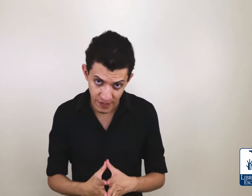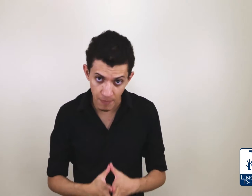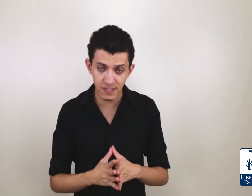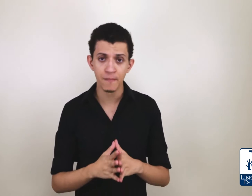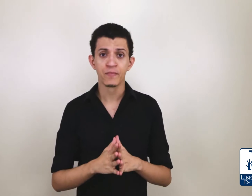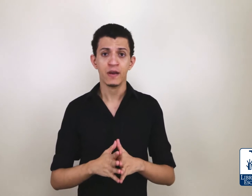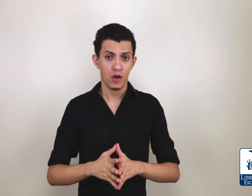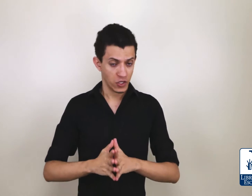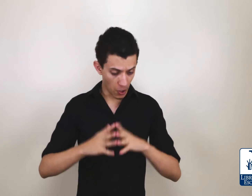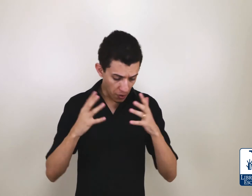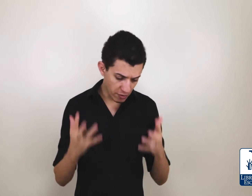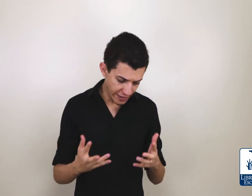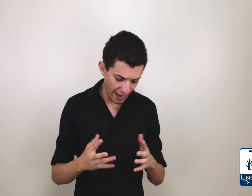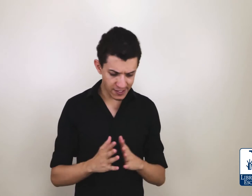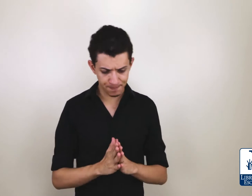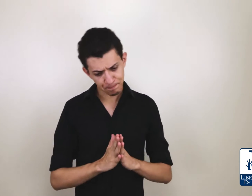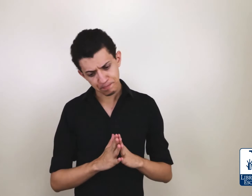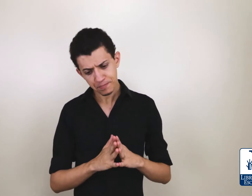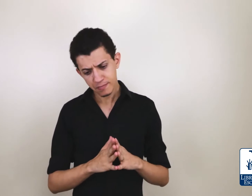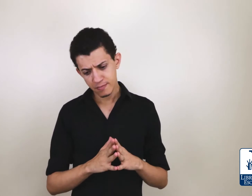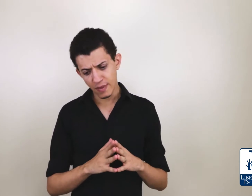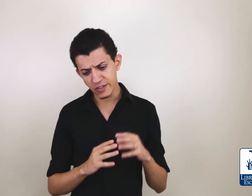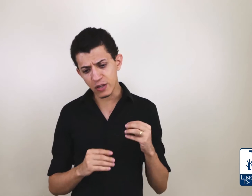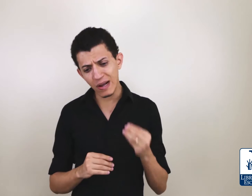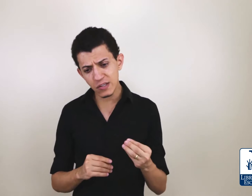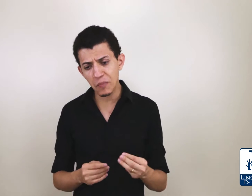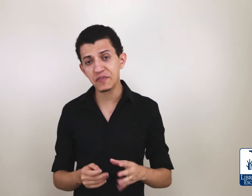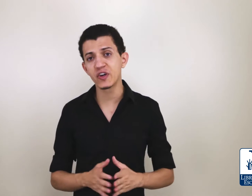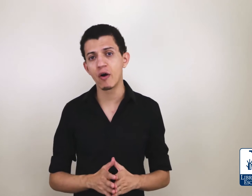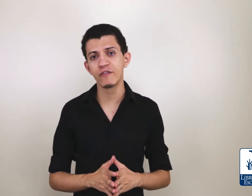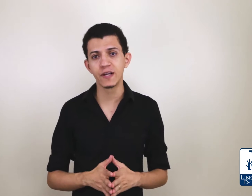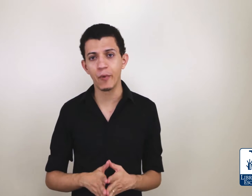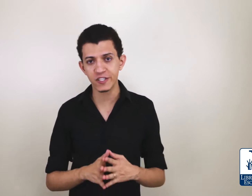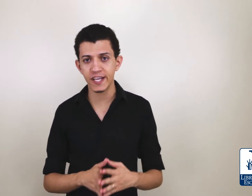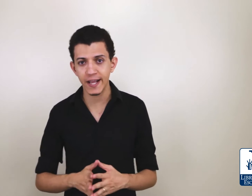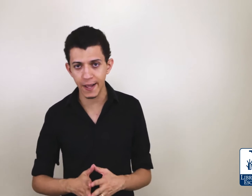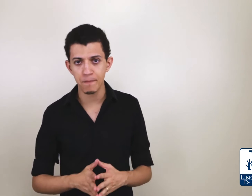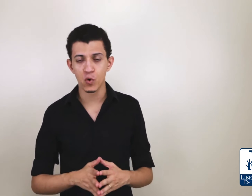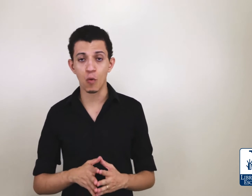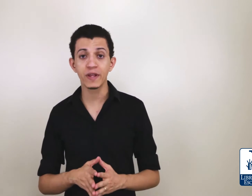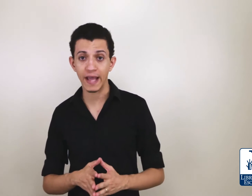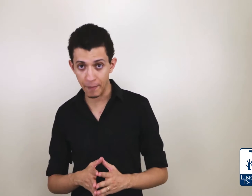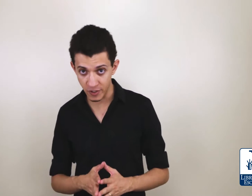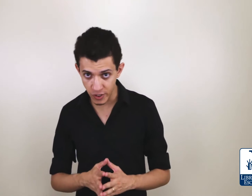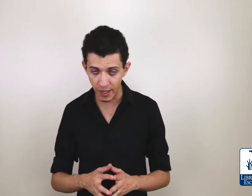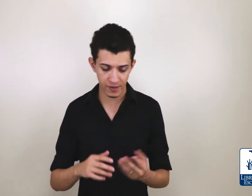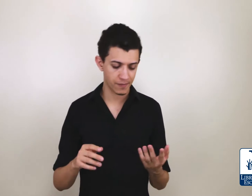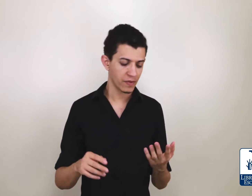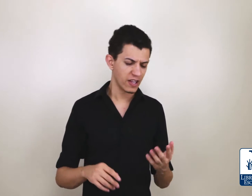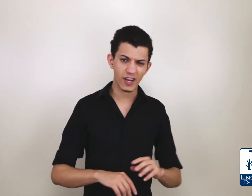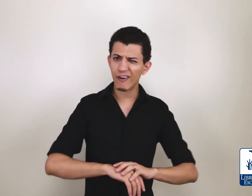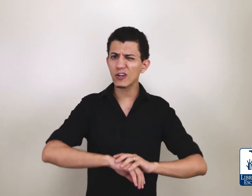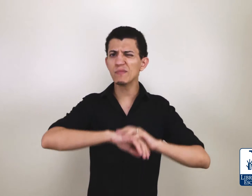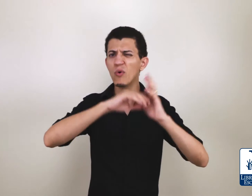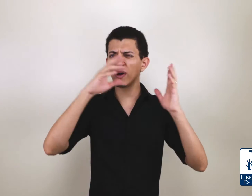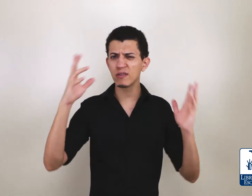temas de oportunidades de atuação profissional que você pode ter aí como intérprete de Libras. Já falou de muitas